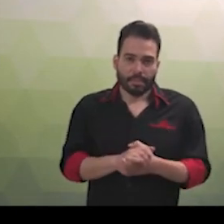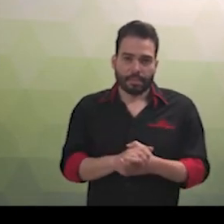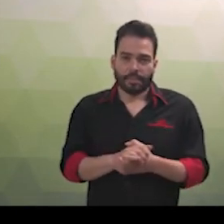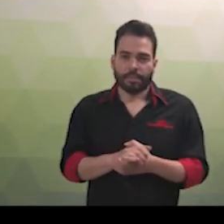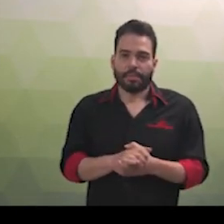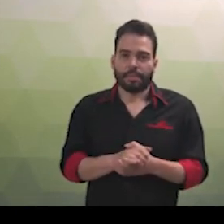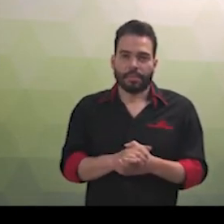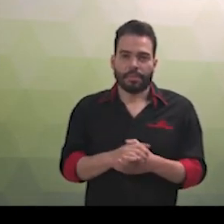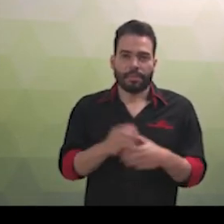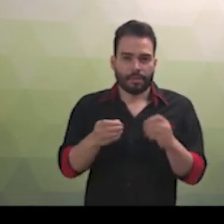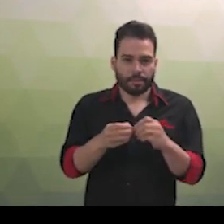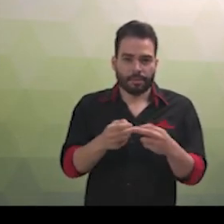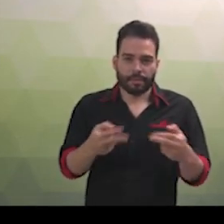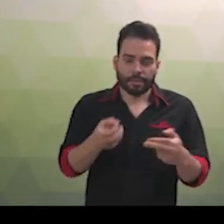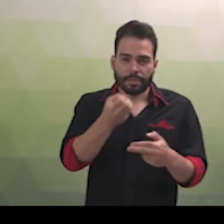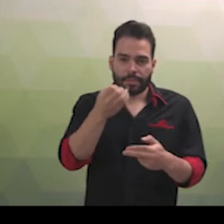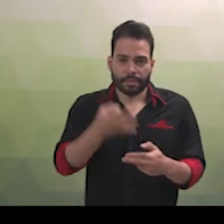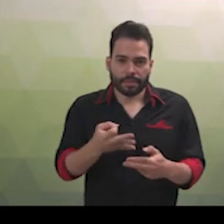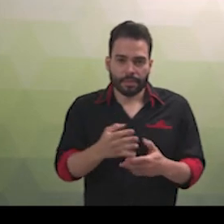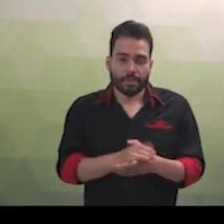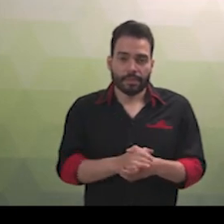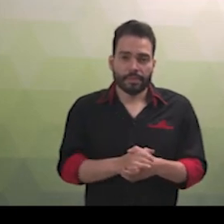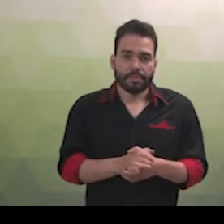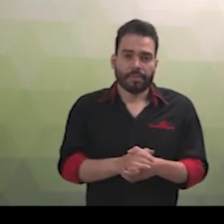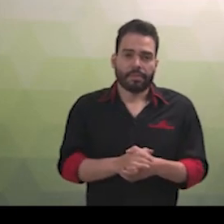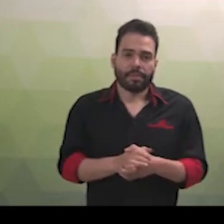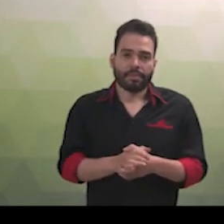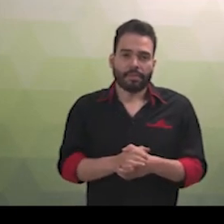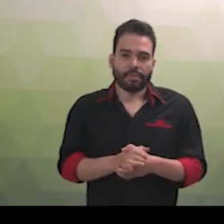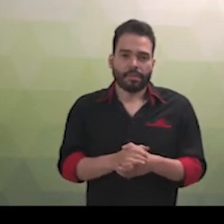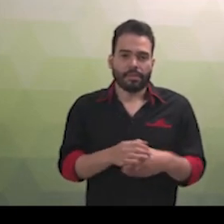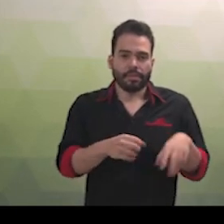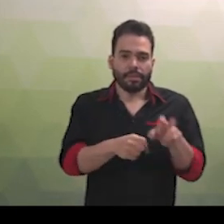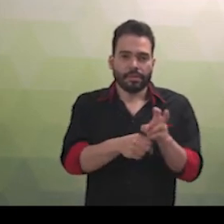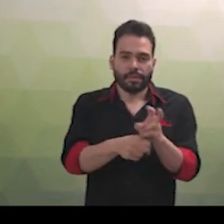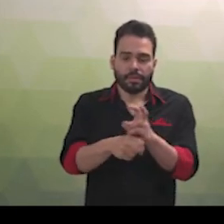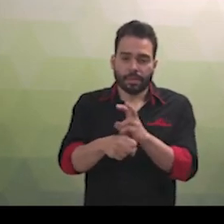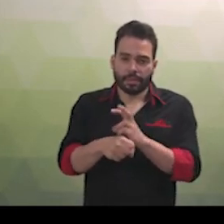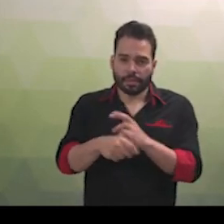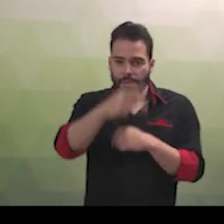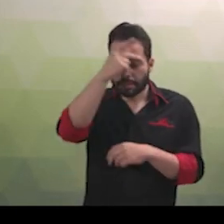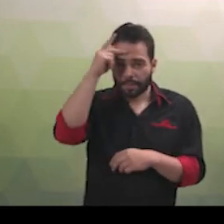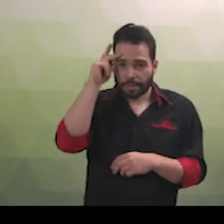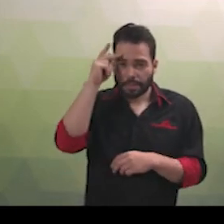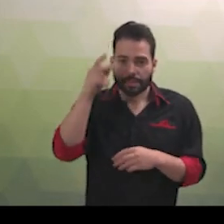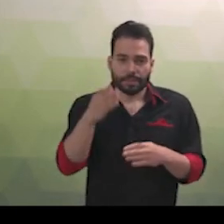paramilitar. São assegurados, nos termos da lei, a proteção às participações individuais em obras